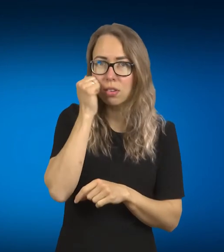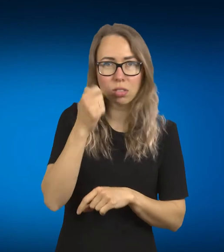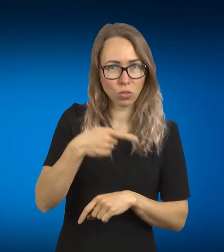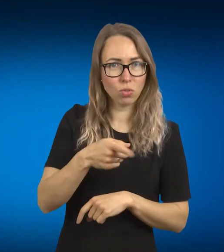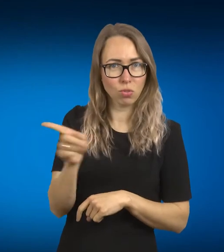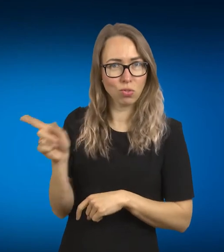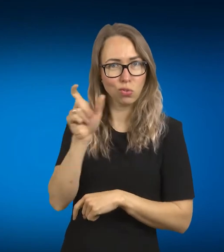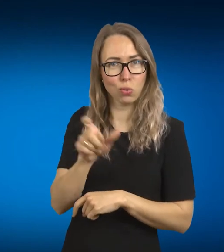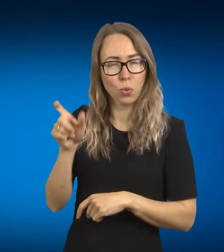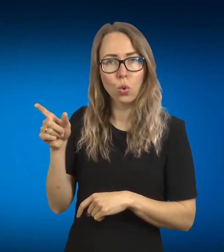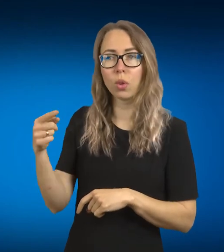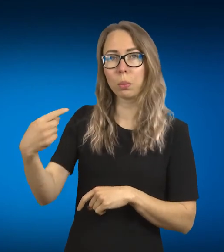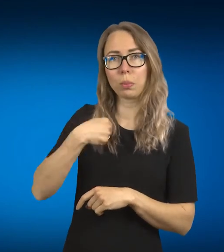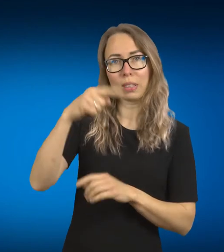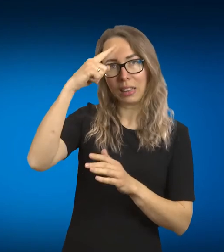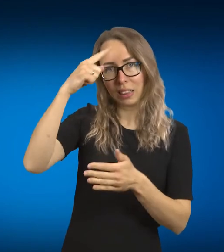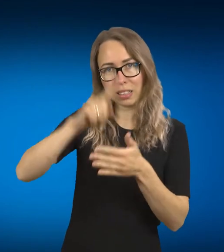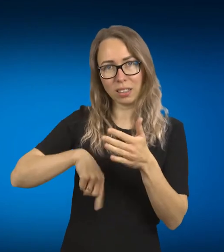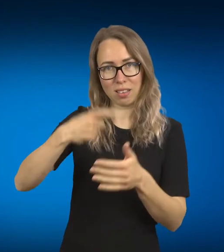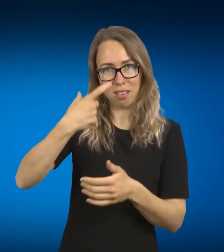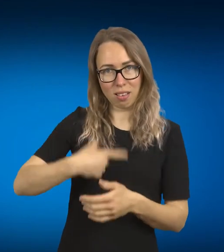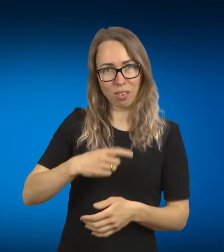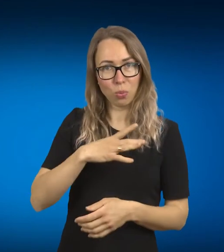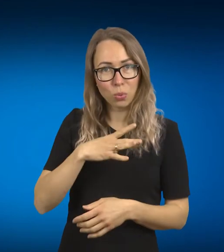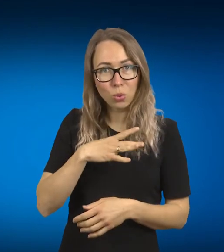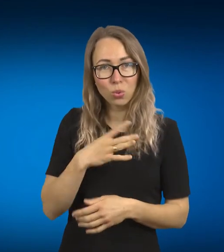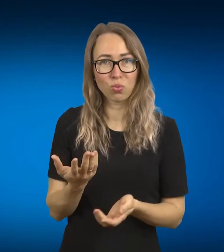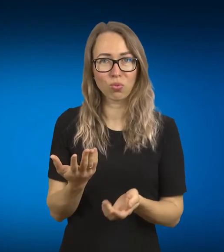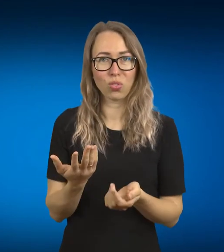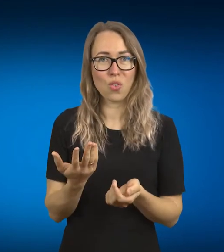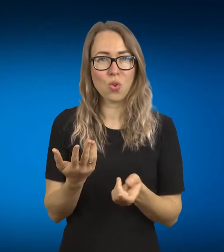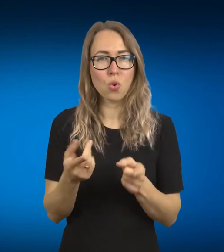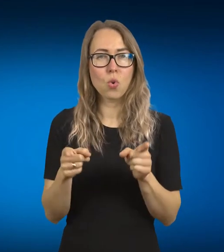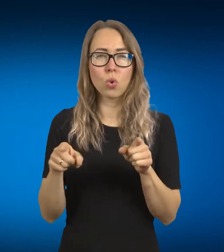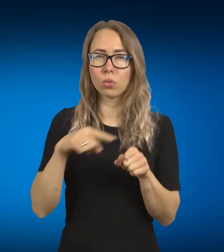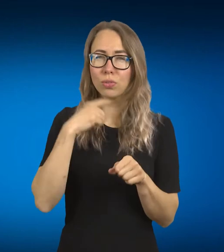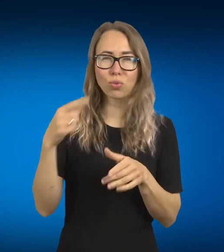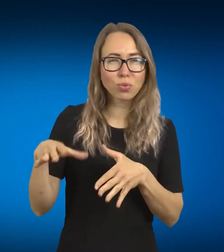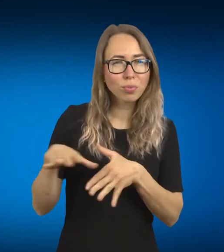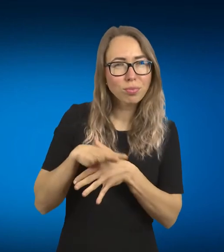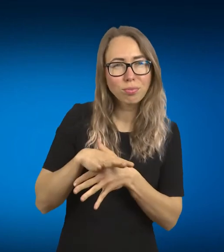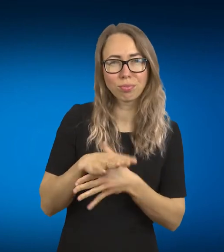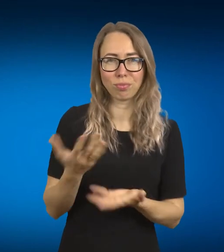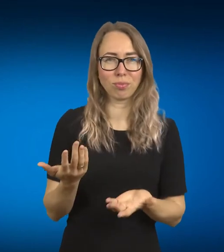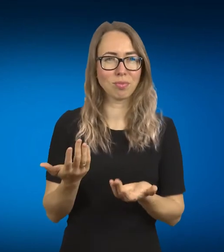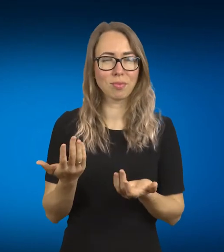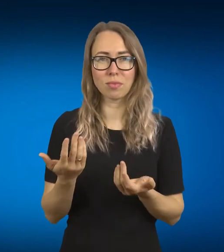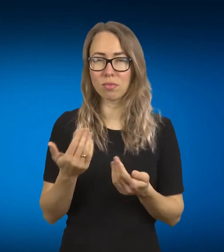vien jau tikėjo tą idėją ir daugelis tikrai padėjo jai eiti į priekį, vat man pačiai nesustoti,